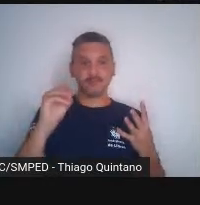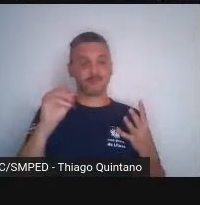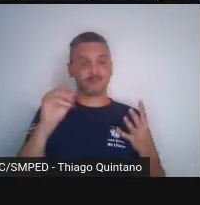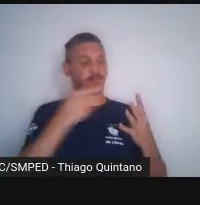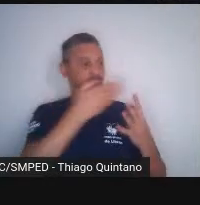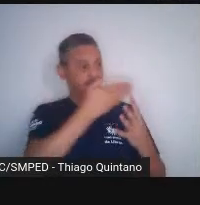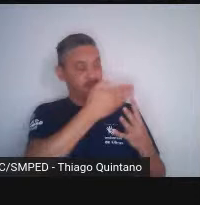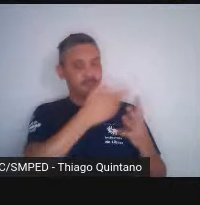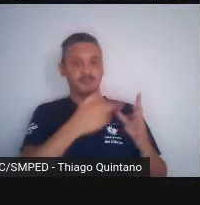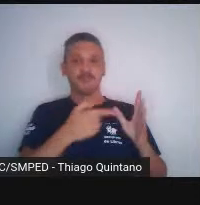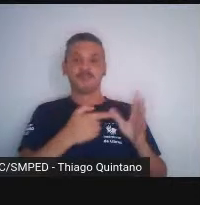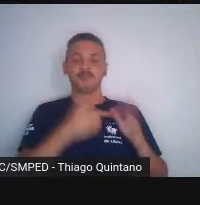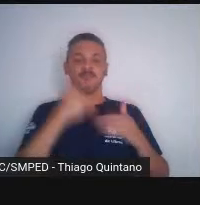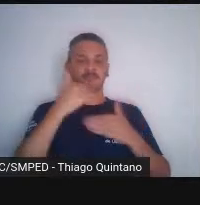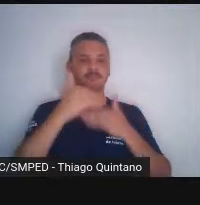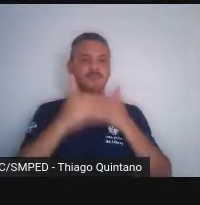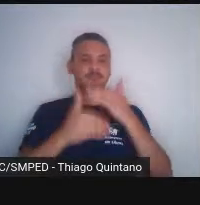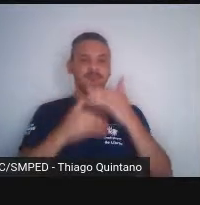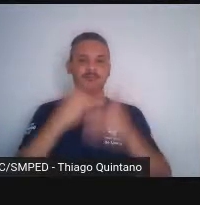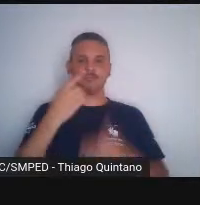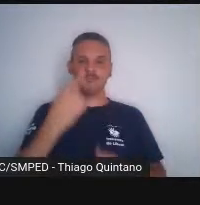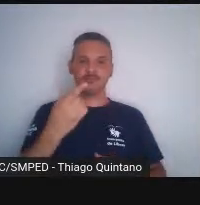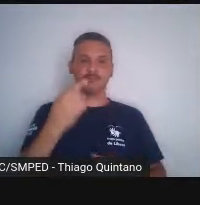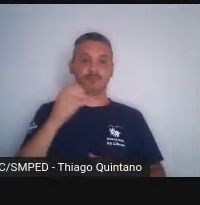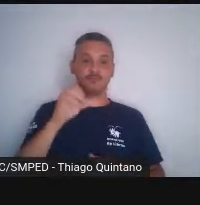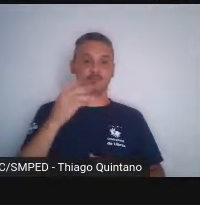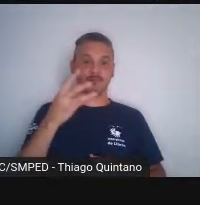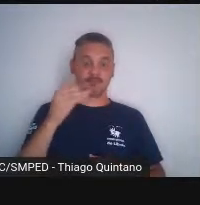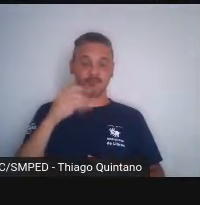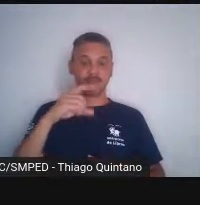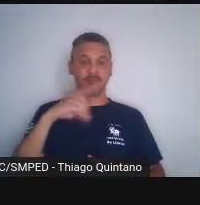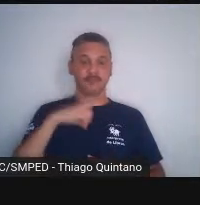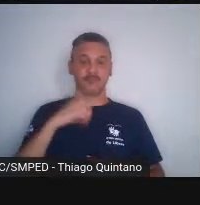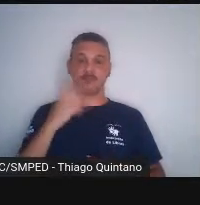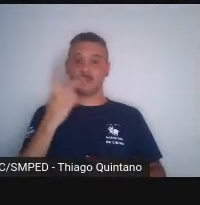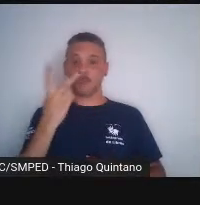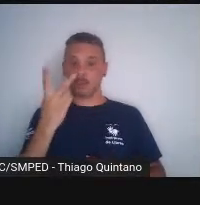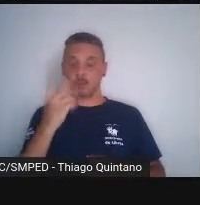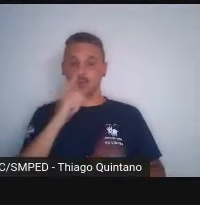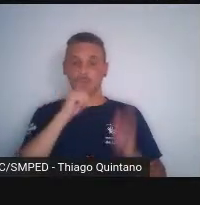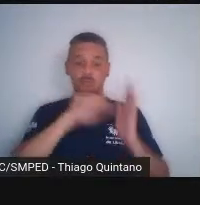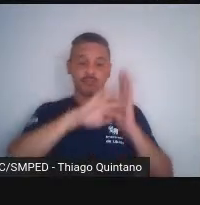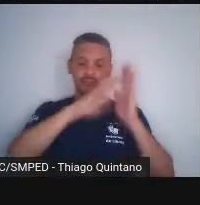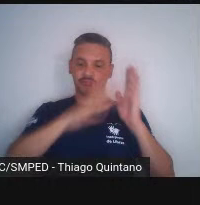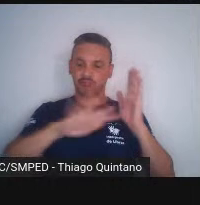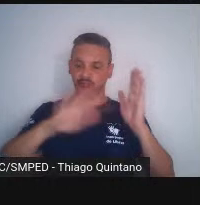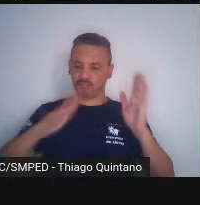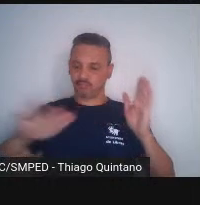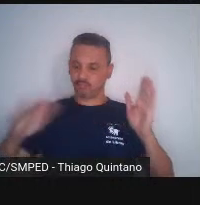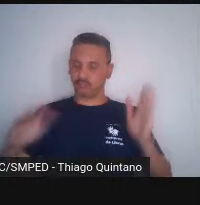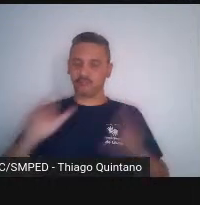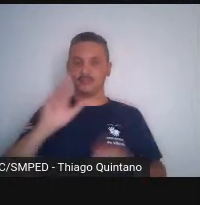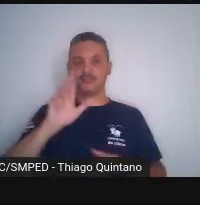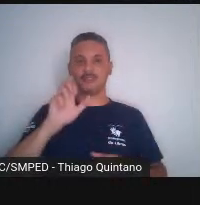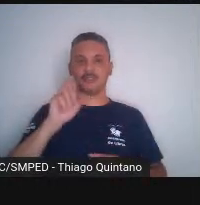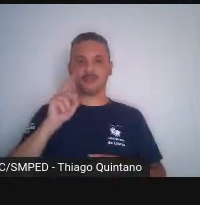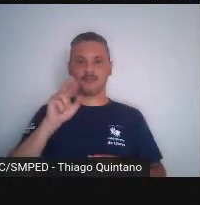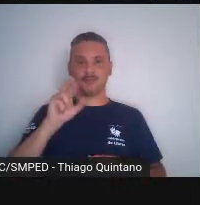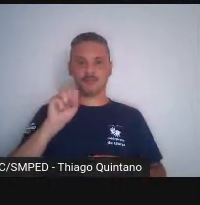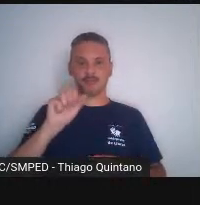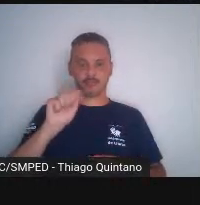jeito, né? 1930 já tínhamos as duas grandes represas, porque elas foram feitas a partir de